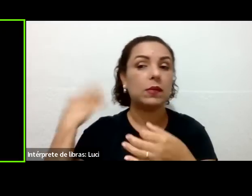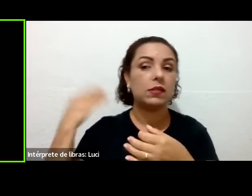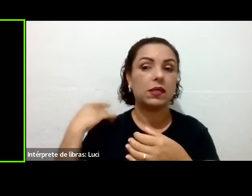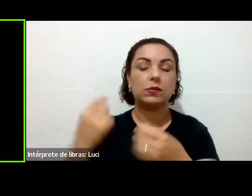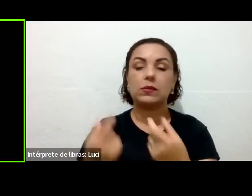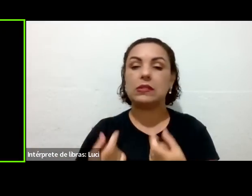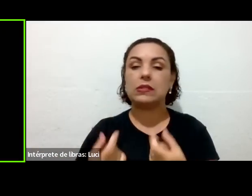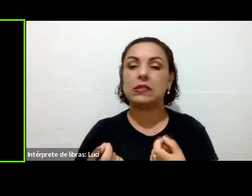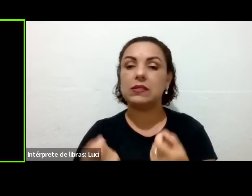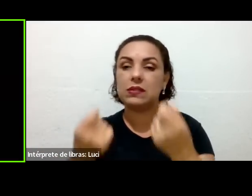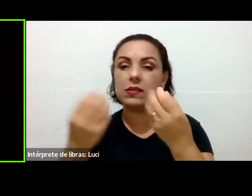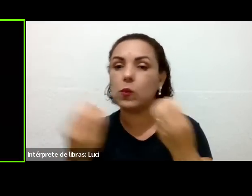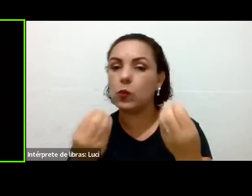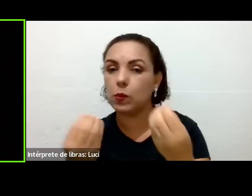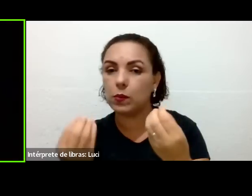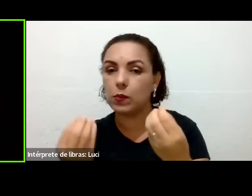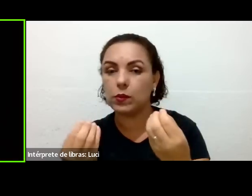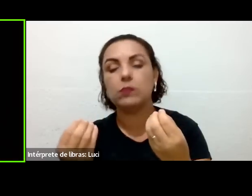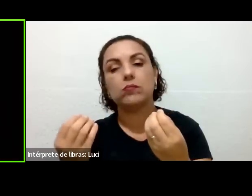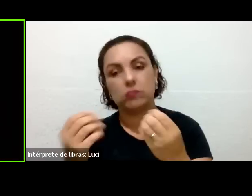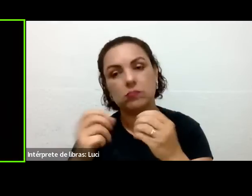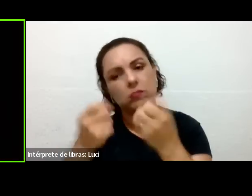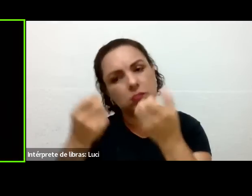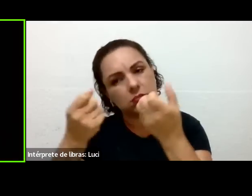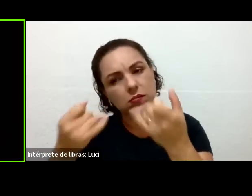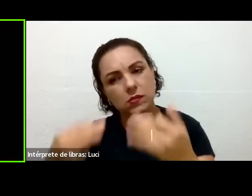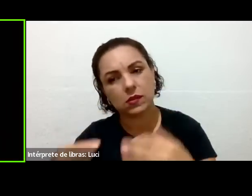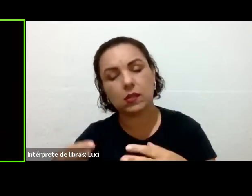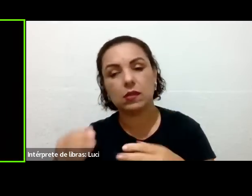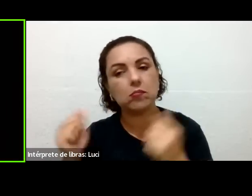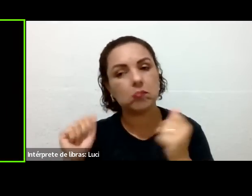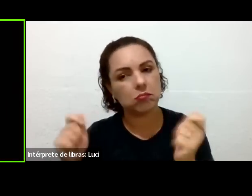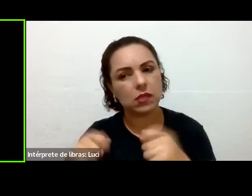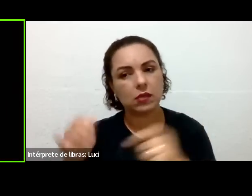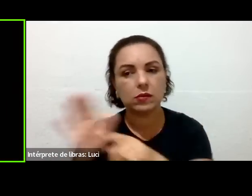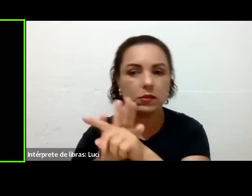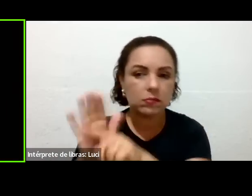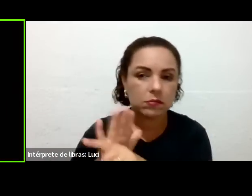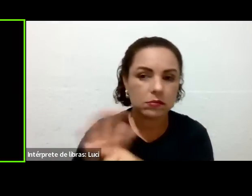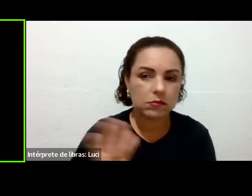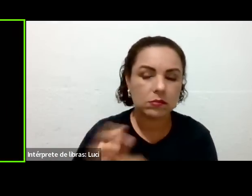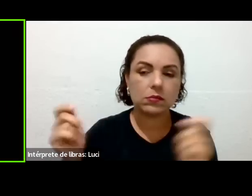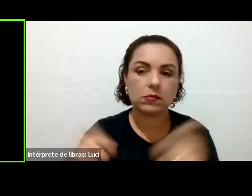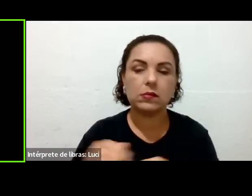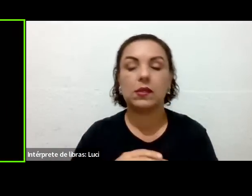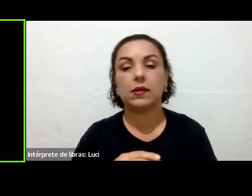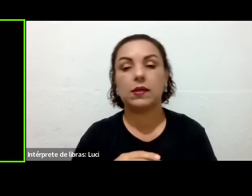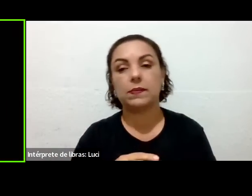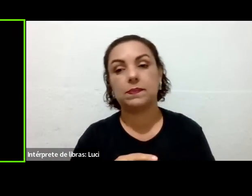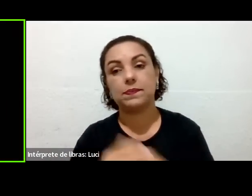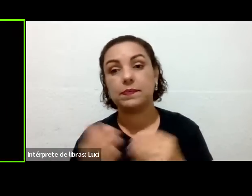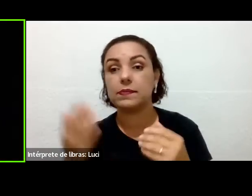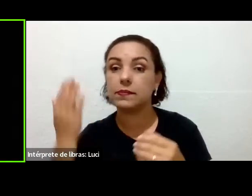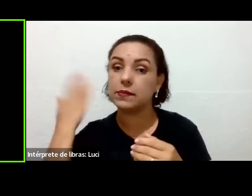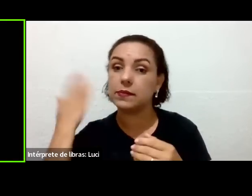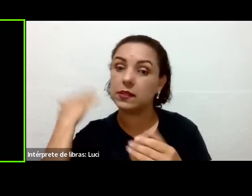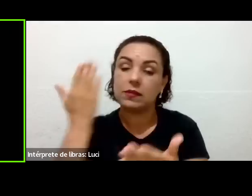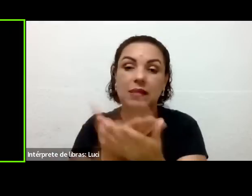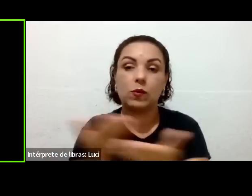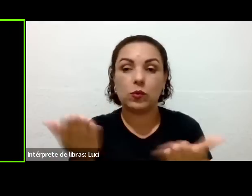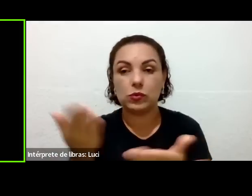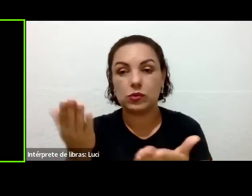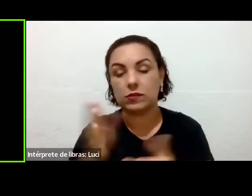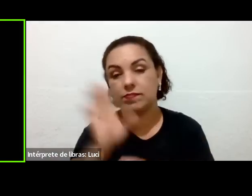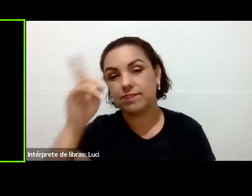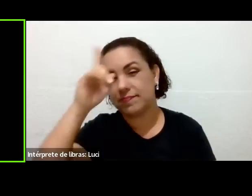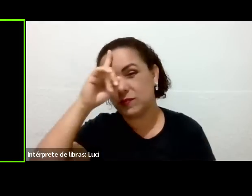informação ela tinha que ser divulgada, e não é. E hoje, nós temos hospital pra tratar pessoas com câncer. Então, Renata,